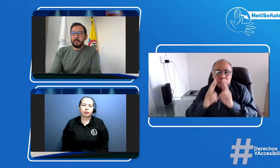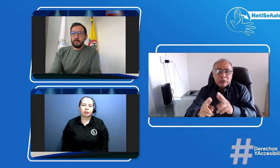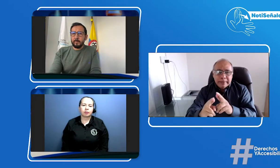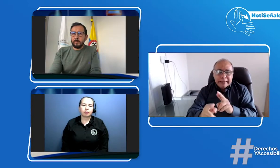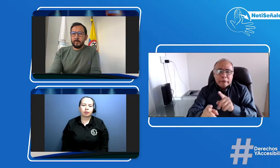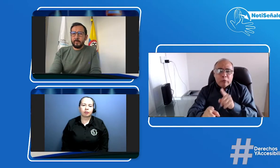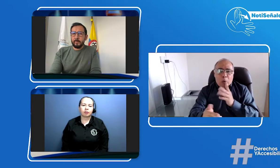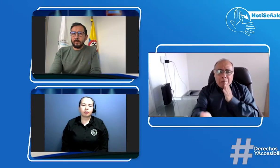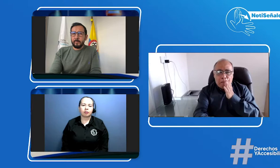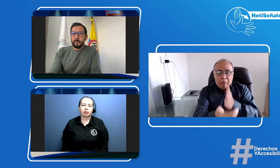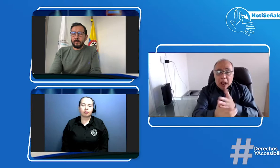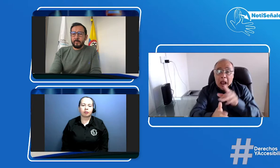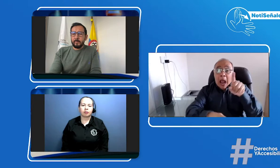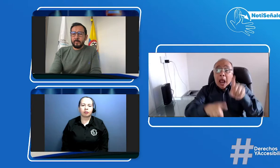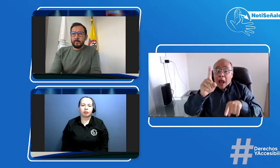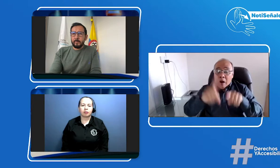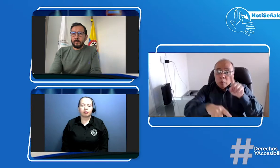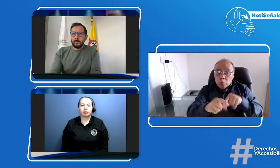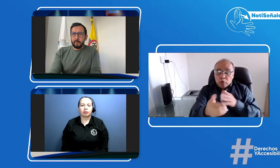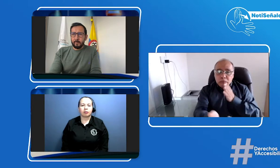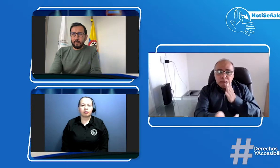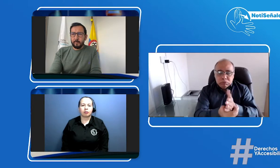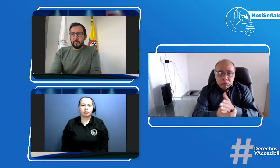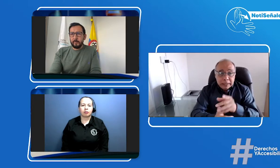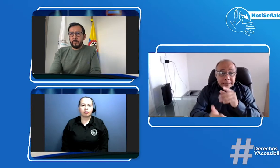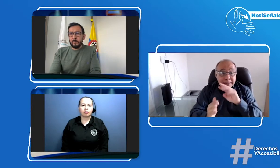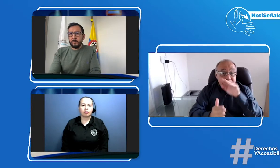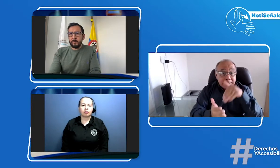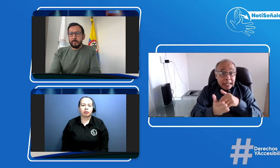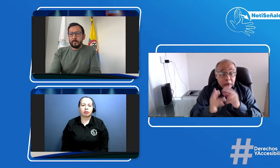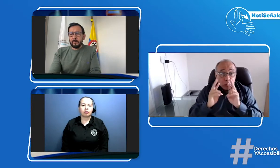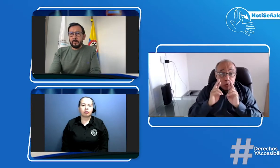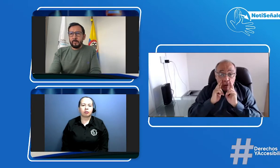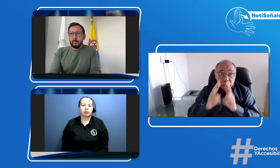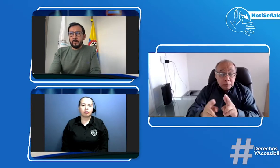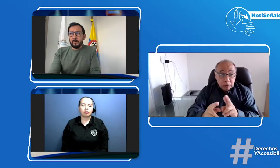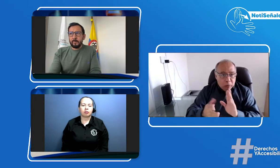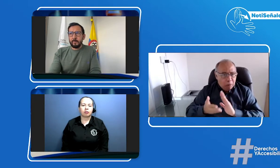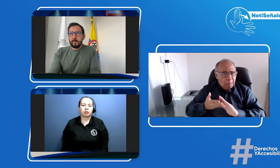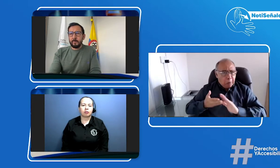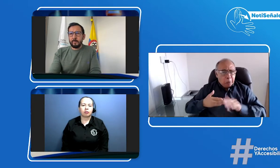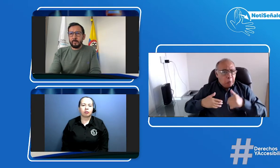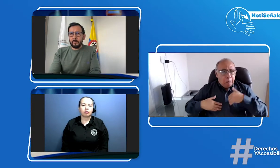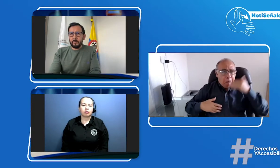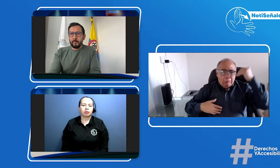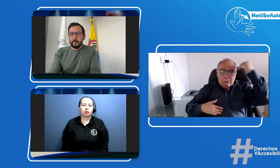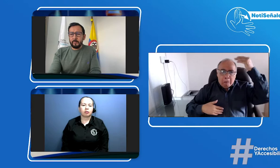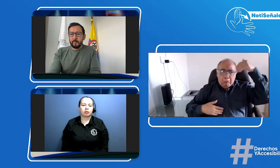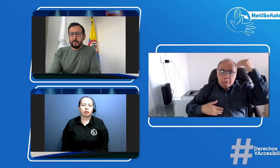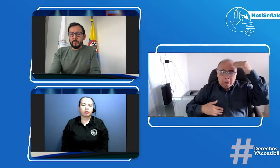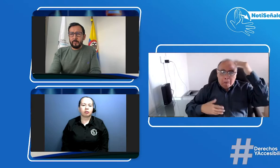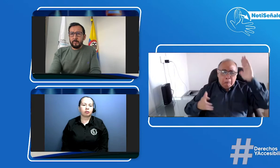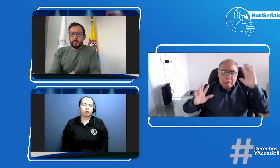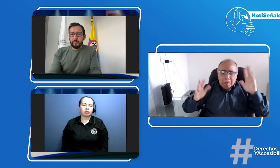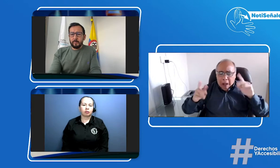comunicación les dijeron no esto aquí todavía no es se acercaron también algunos centros de reconocimiento les dieron no no no